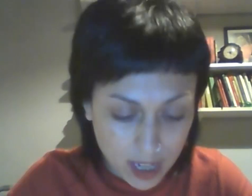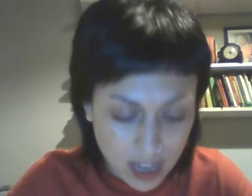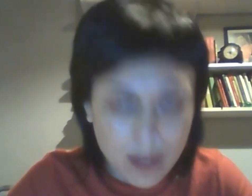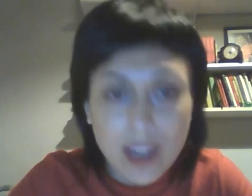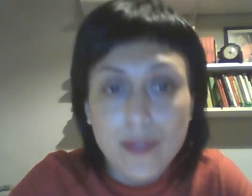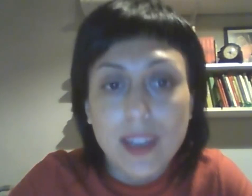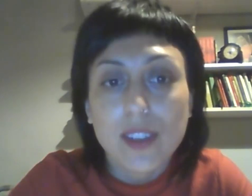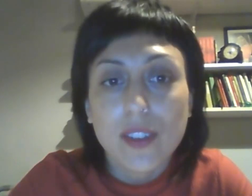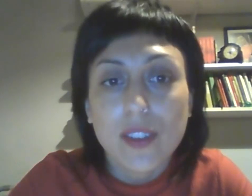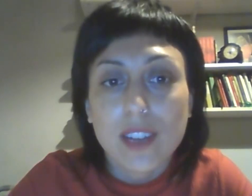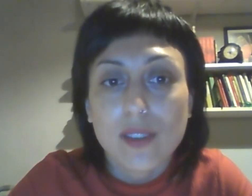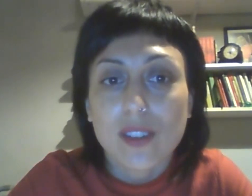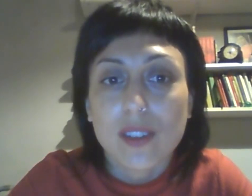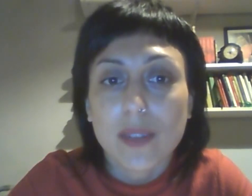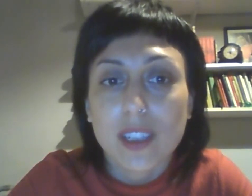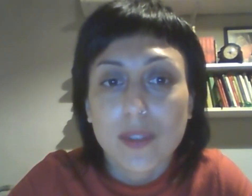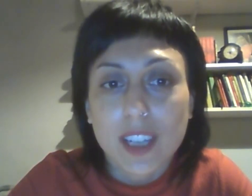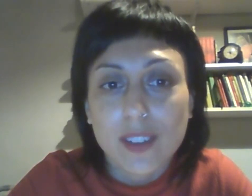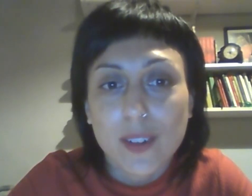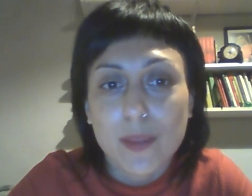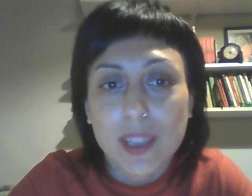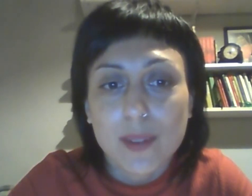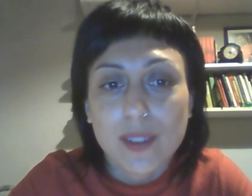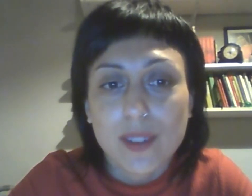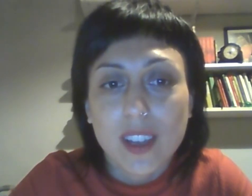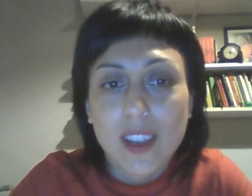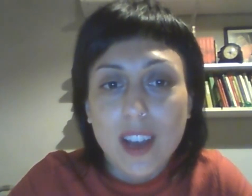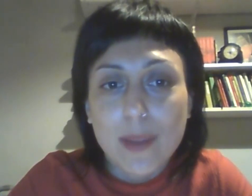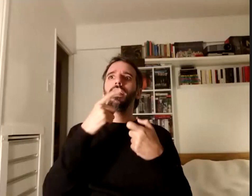Anabella Facio de la asociación civil Tiflonexo lo invitamos a participar